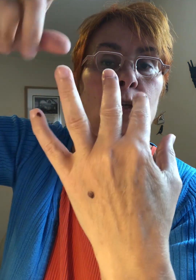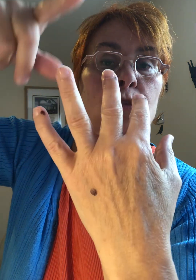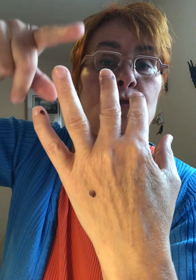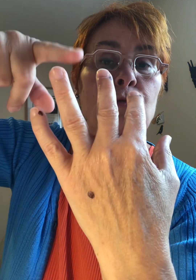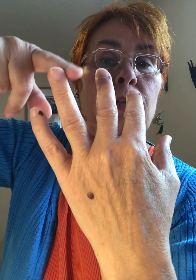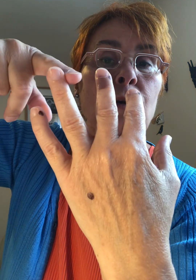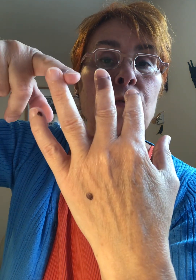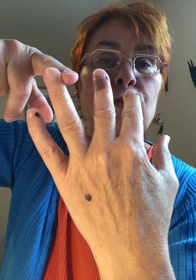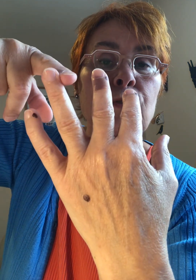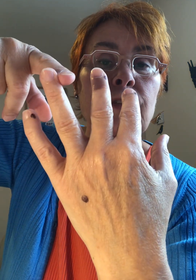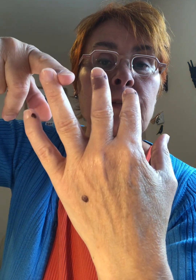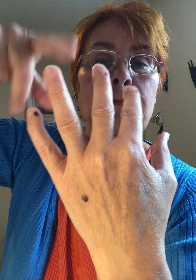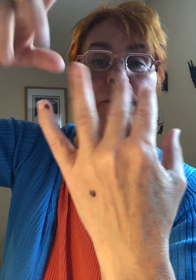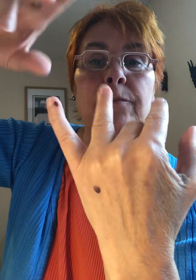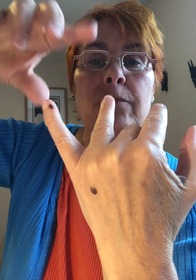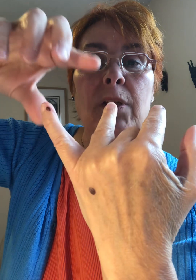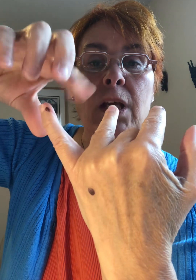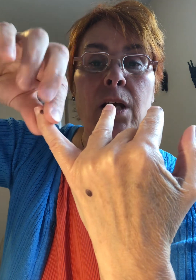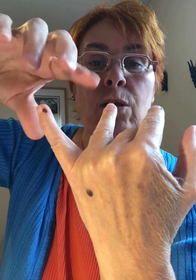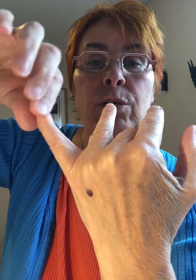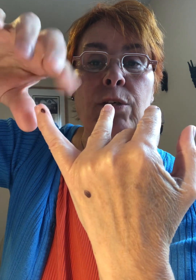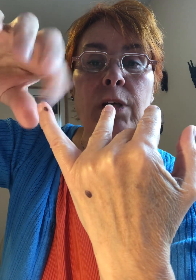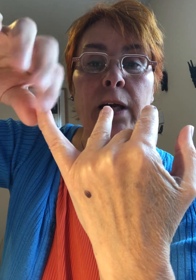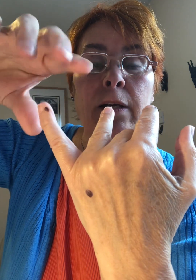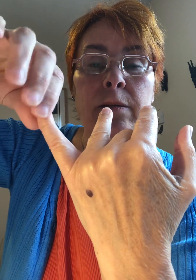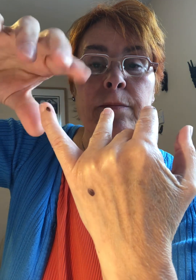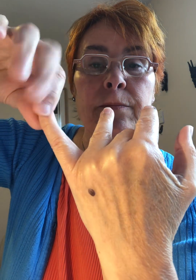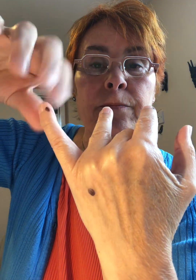celui-là on peut le sauter l'auriculaire